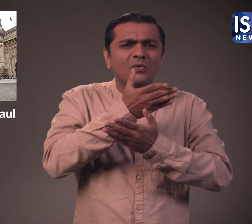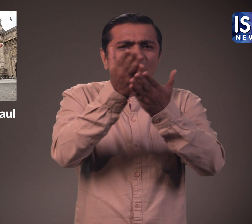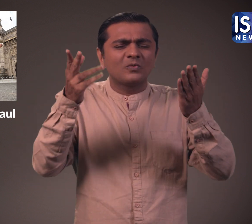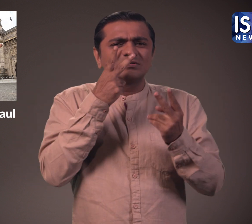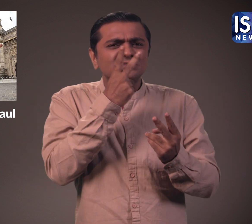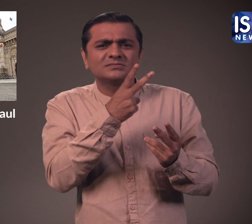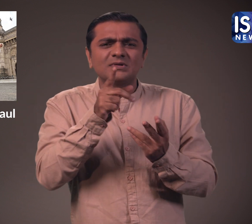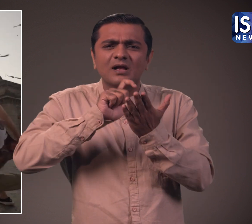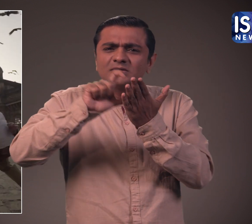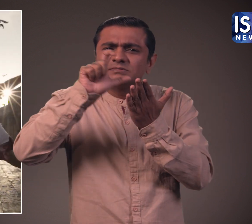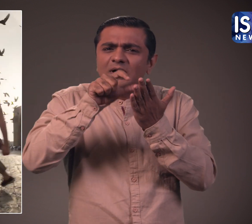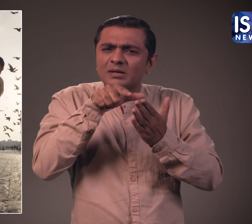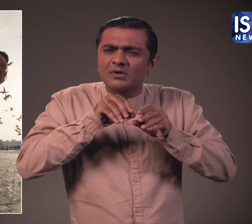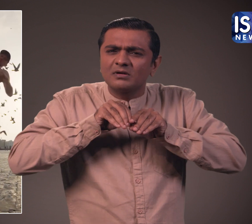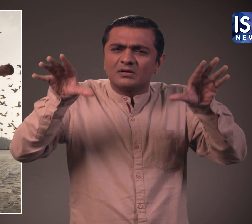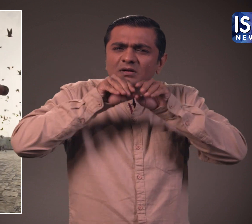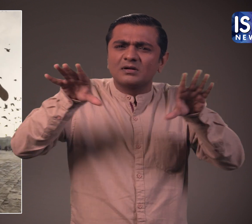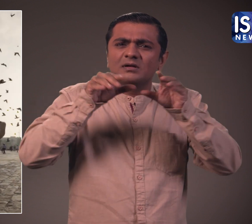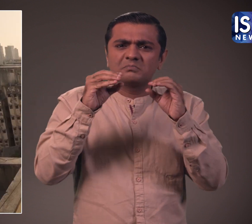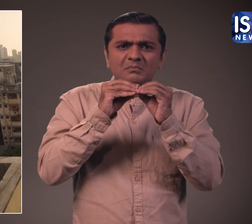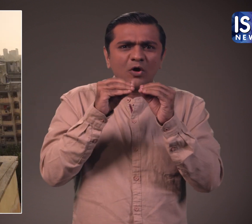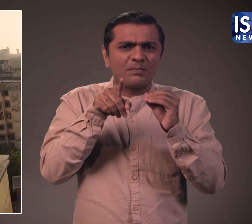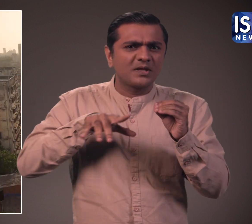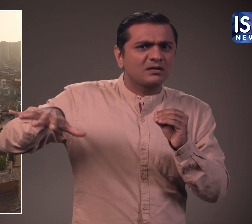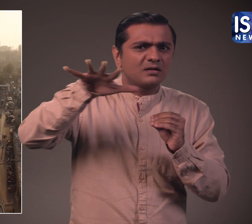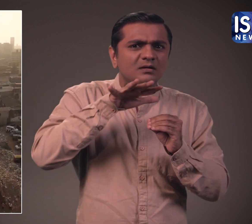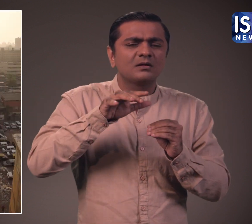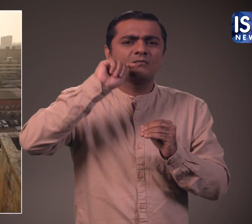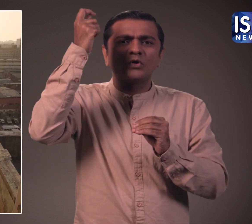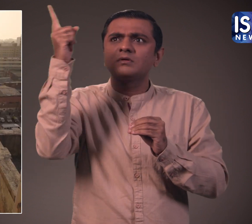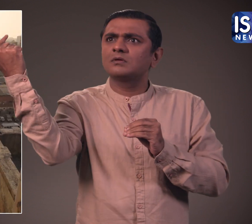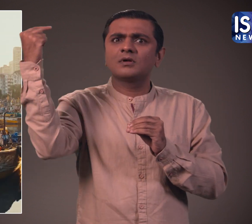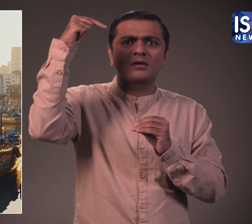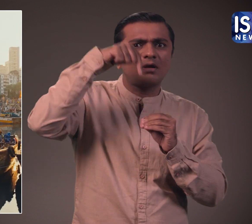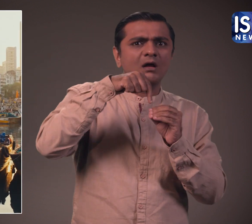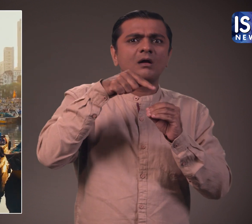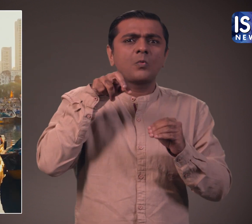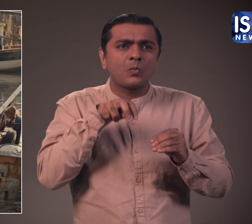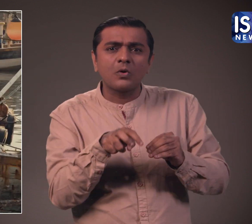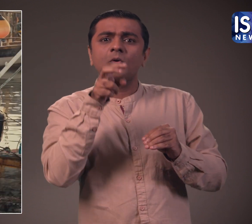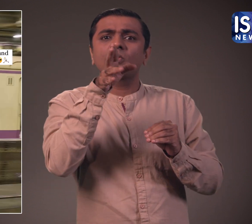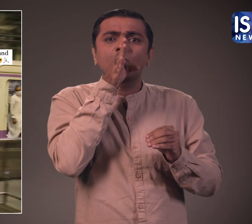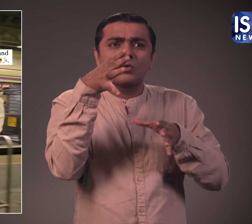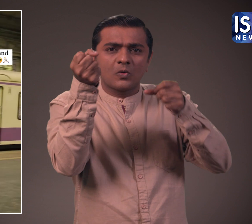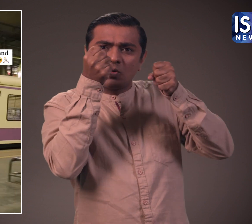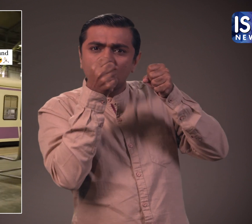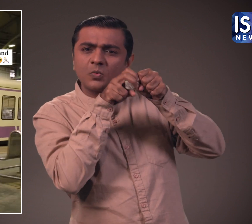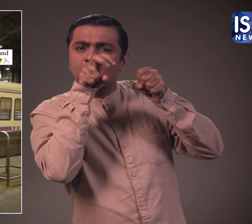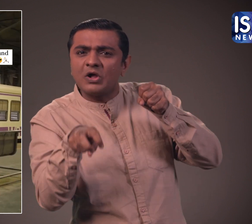इंस्टाग्राम पर एक विडियो वाइरल हुआ जिसमें एक विदेशी को लोकल ट्रेनों में कूथते और अलग-अलग स्टंट करते